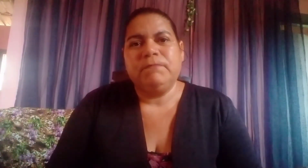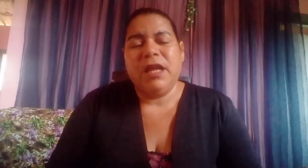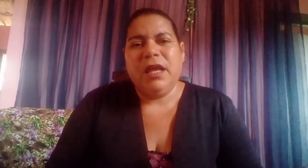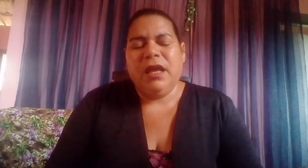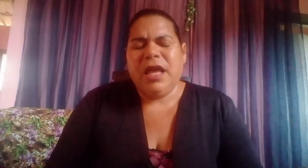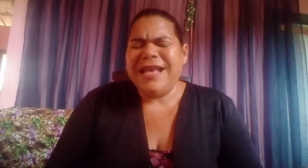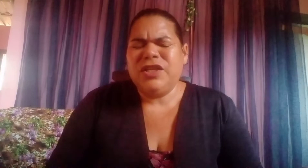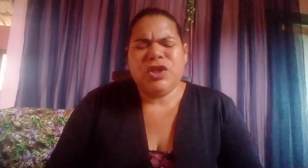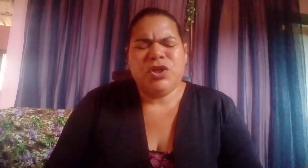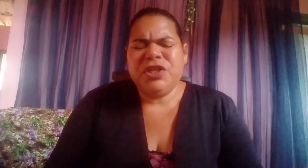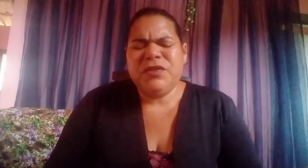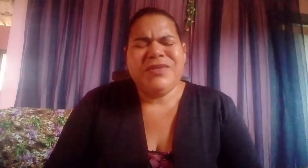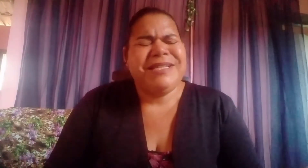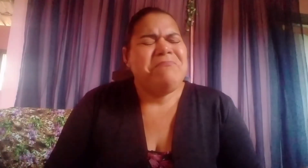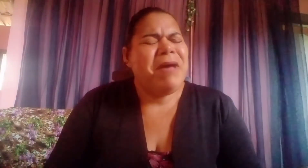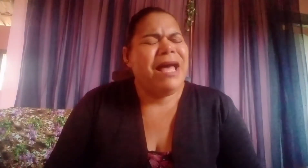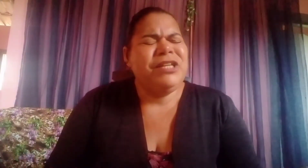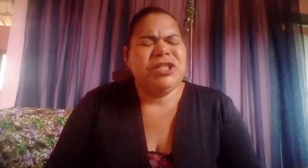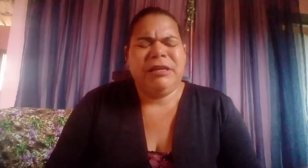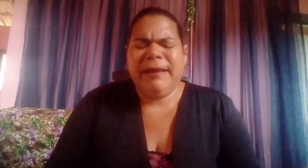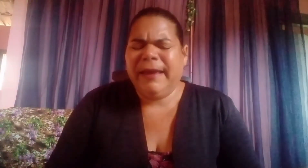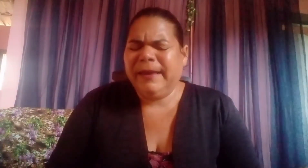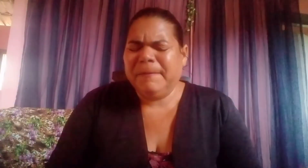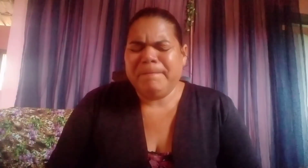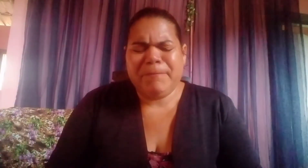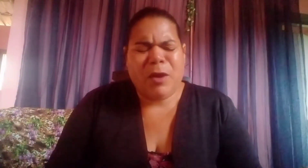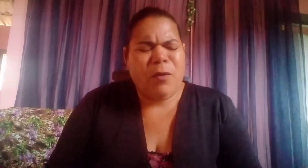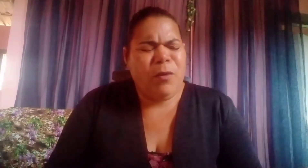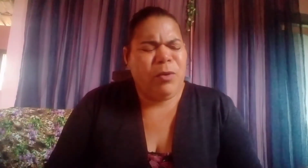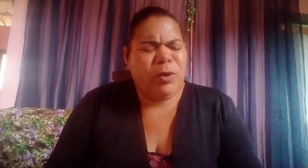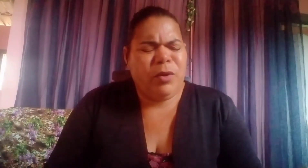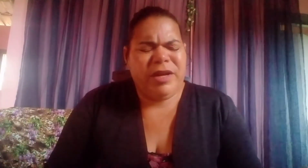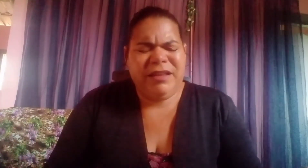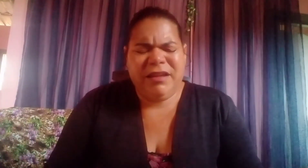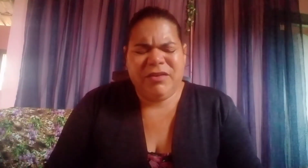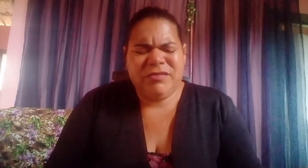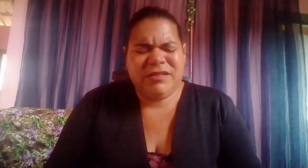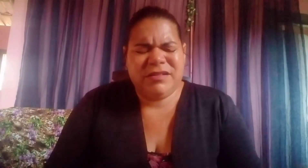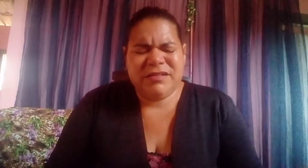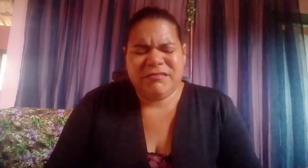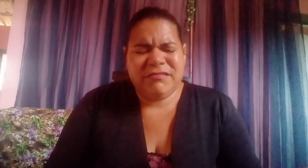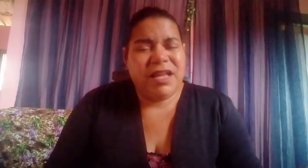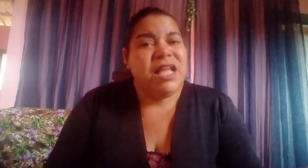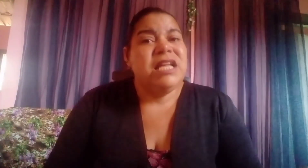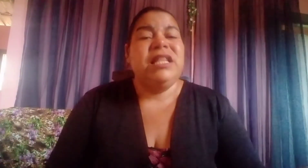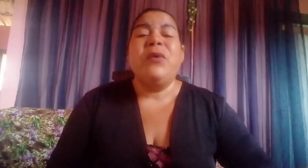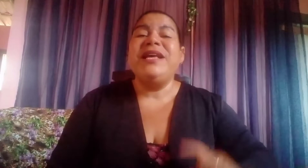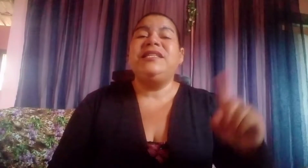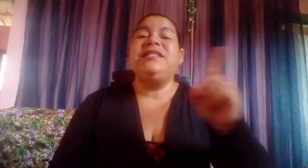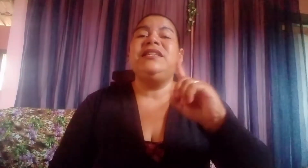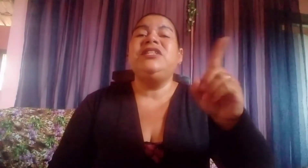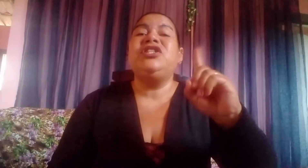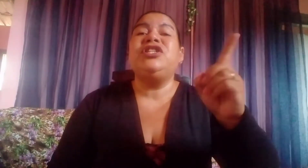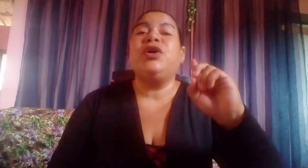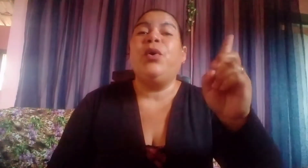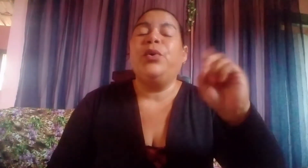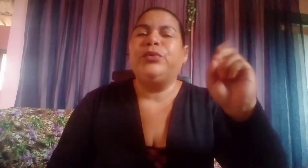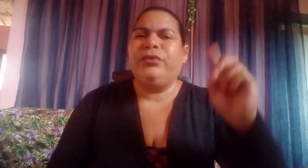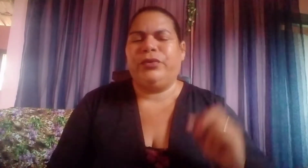É só Jesus e mais ninguém. Oh, glória a Deus. Não existe outro.